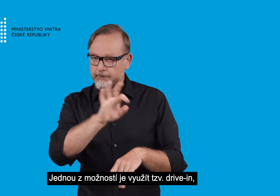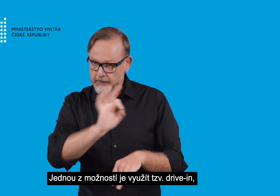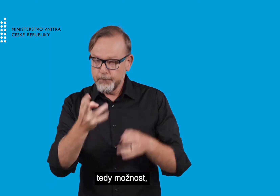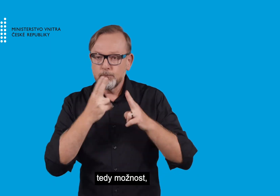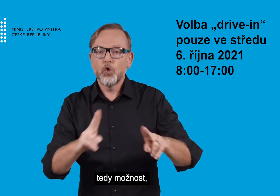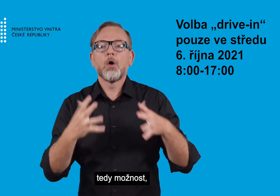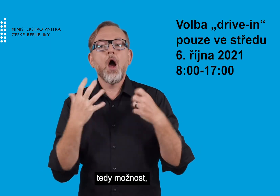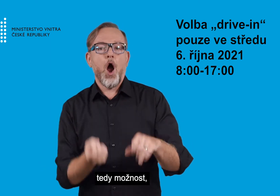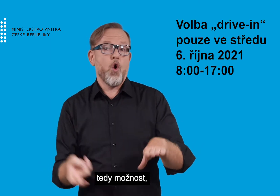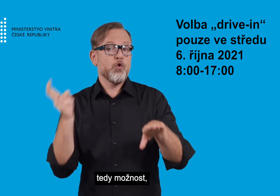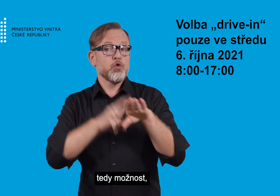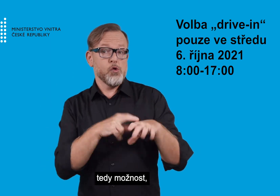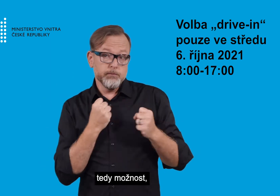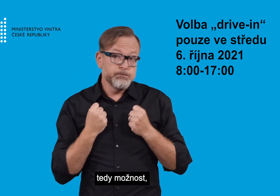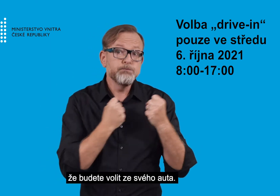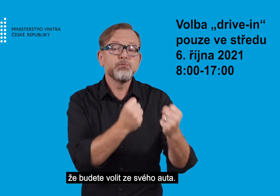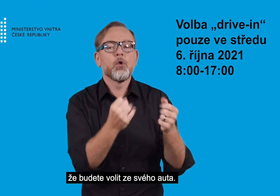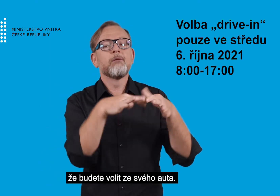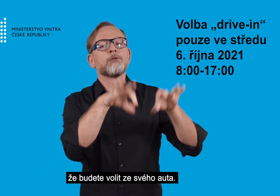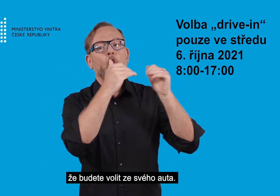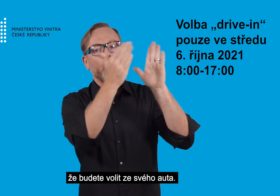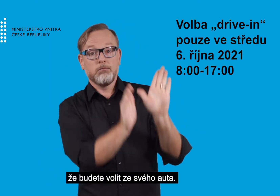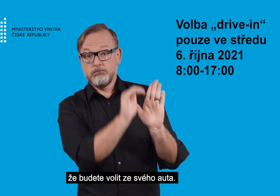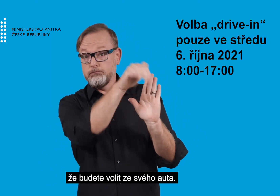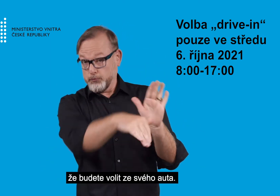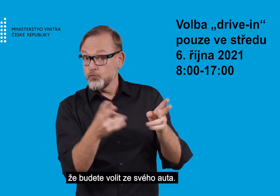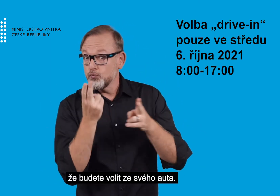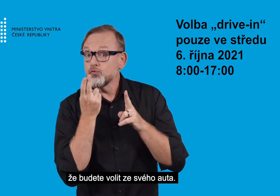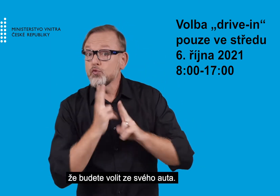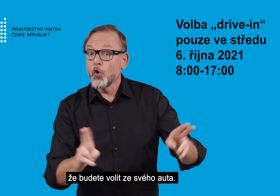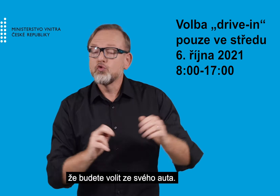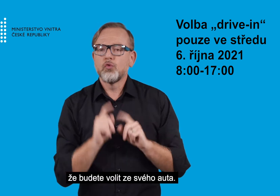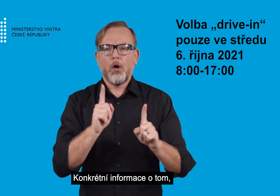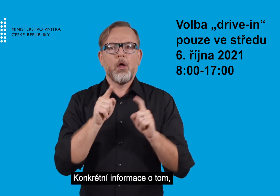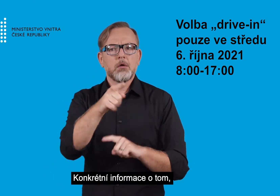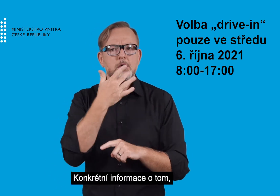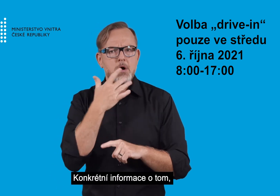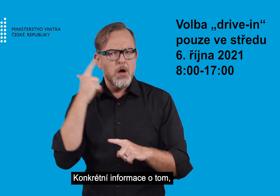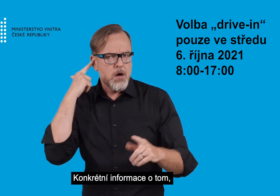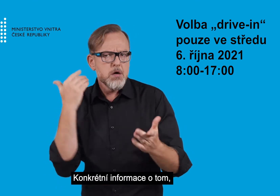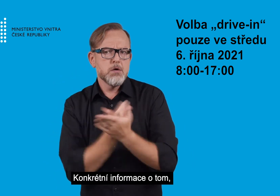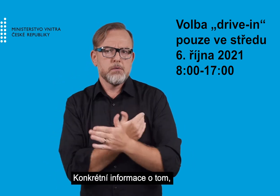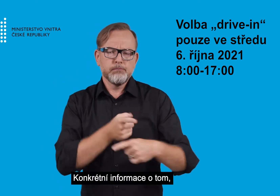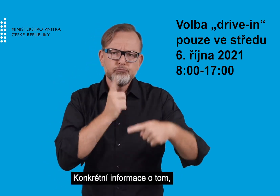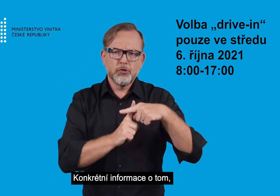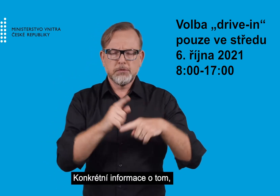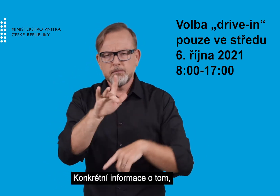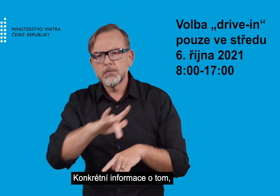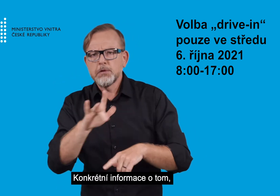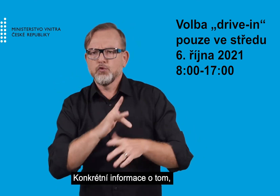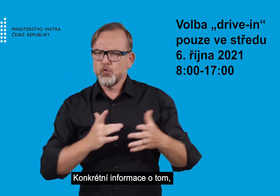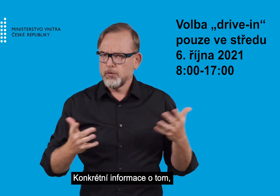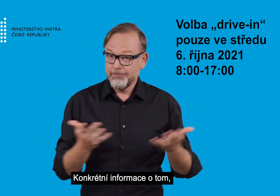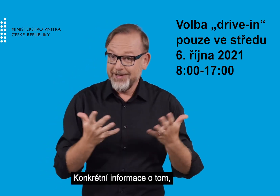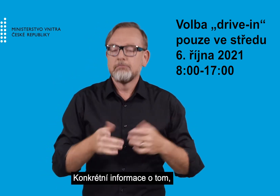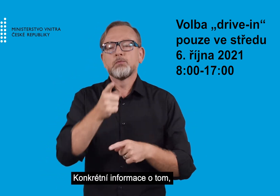Jednou z možností je využití drive-in, tedy možností volit ze svého auta. Konkrétní informace o tom, které